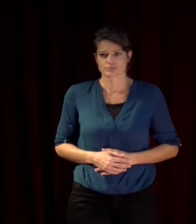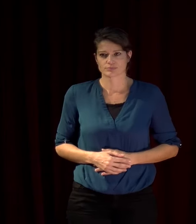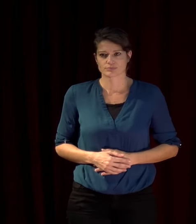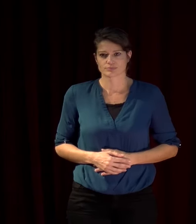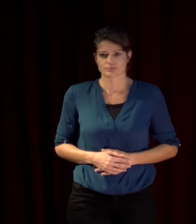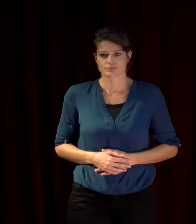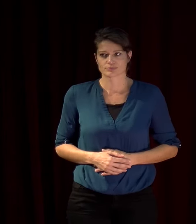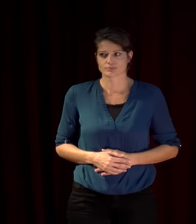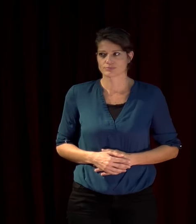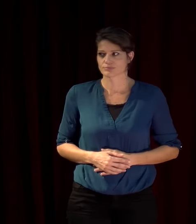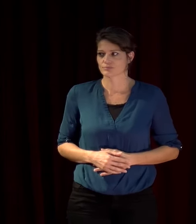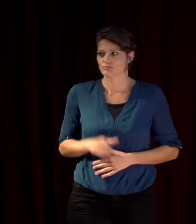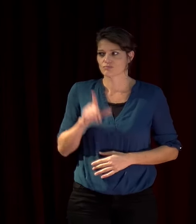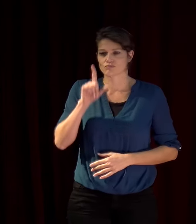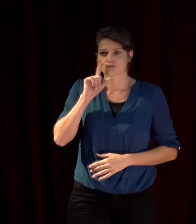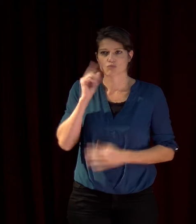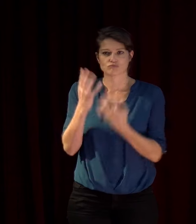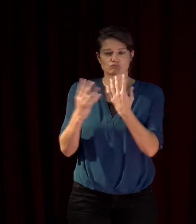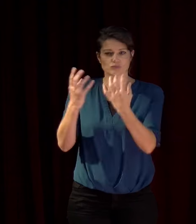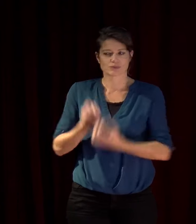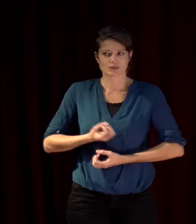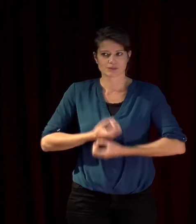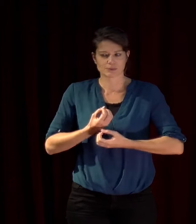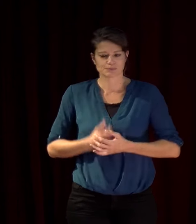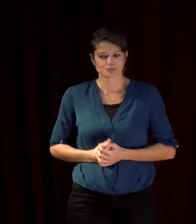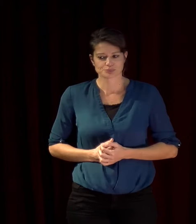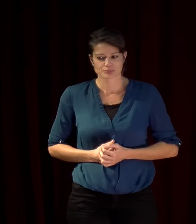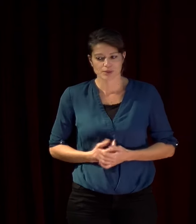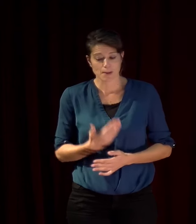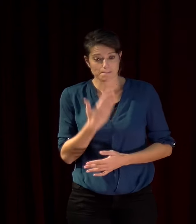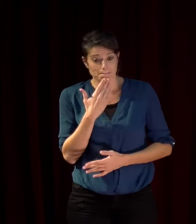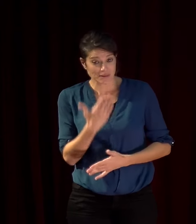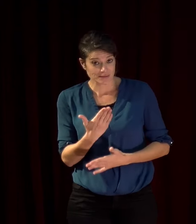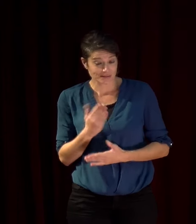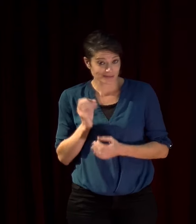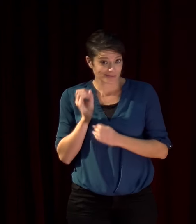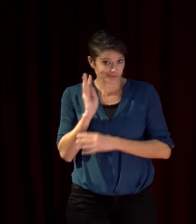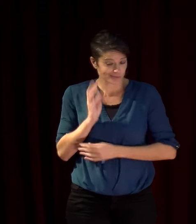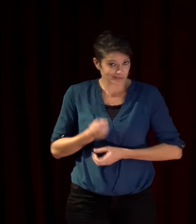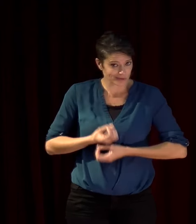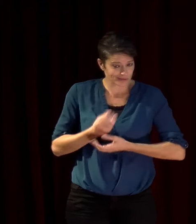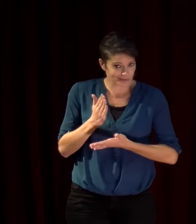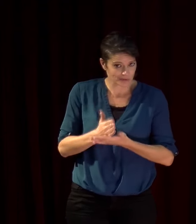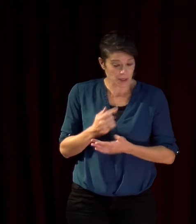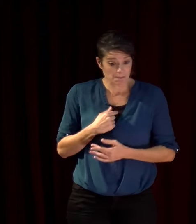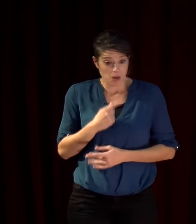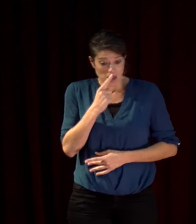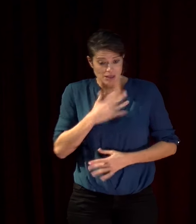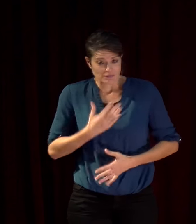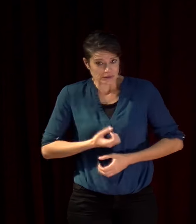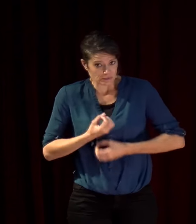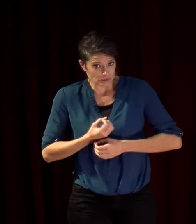merci de votre intervention je puis formuler un avis personnel la